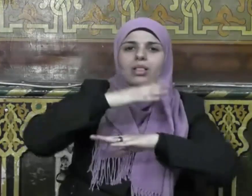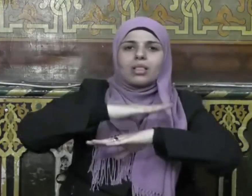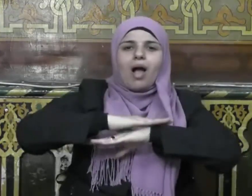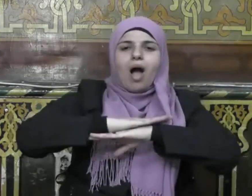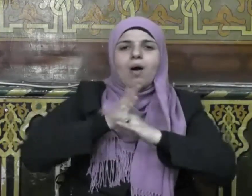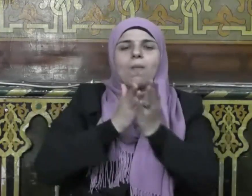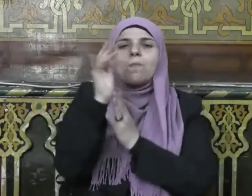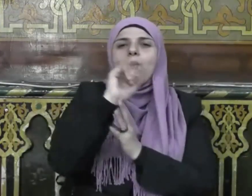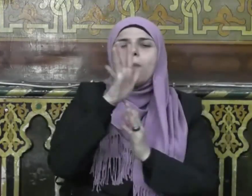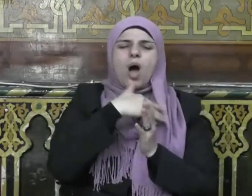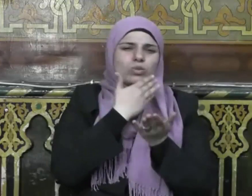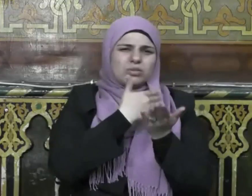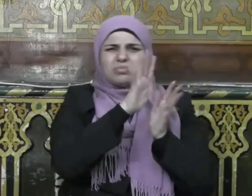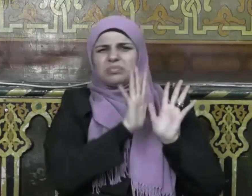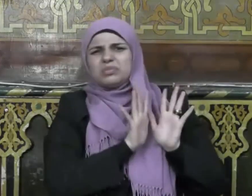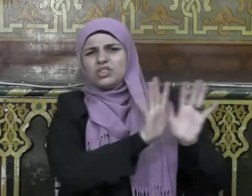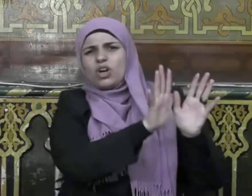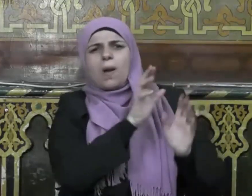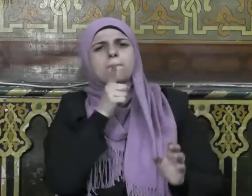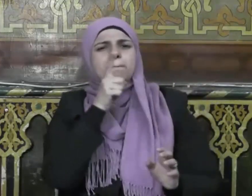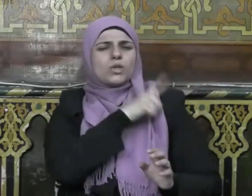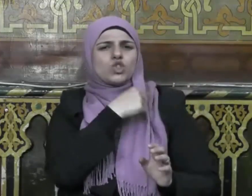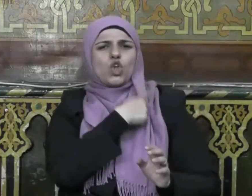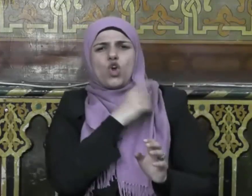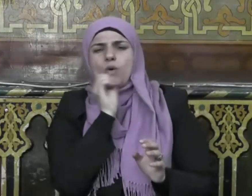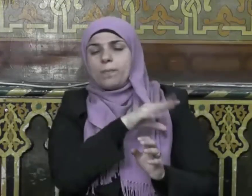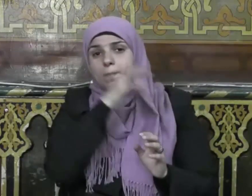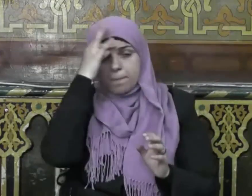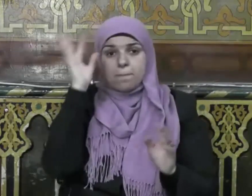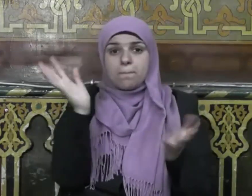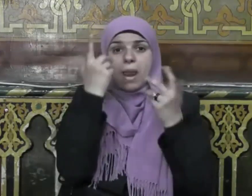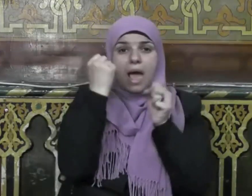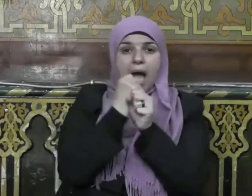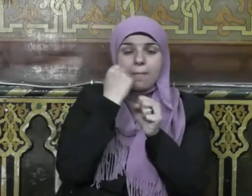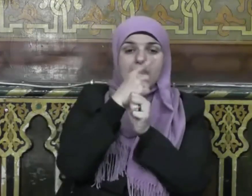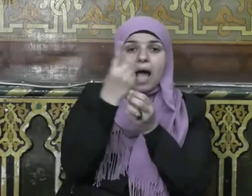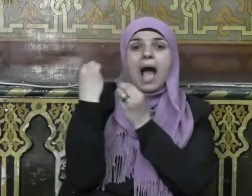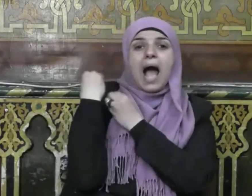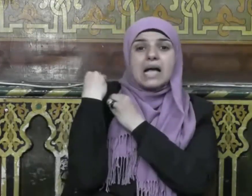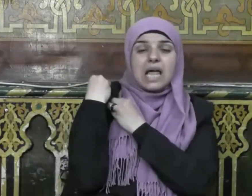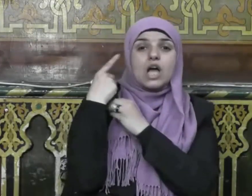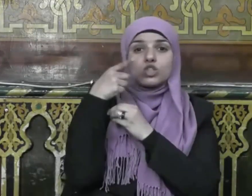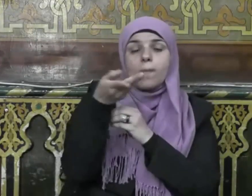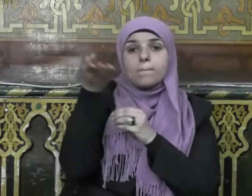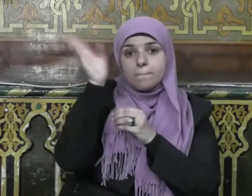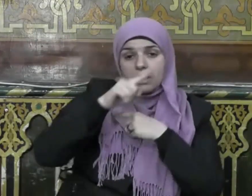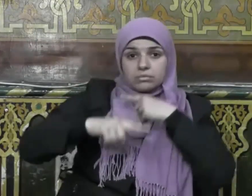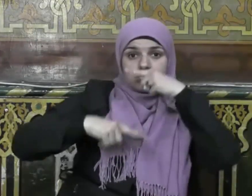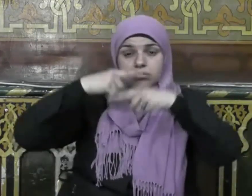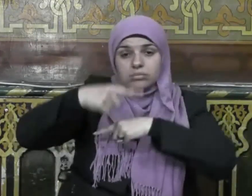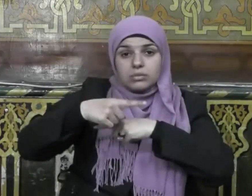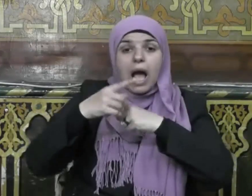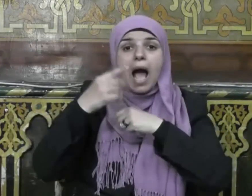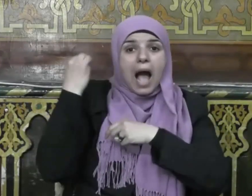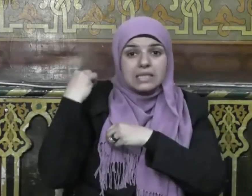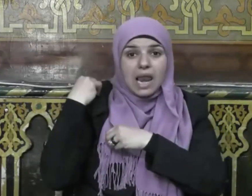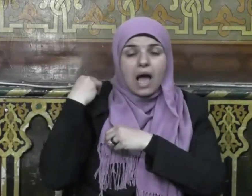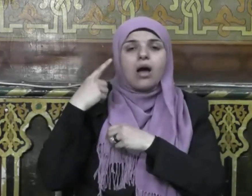ويصرفه عن المعصية فمن عمل حسنة ثم أتبعها بأخرى كان